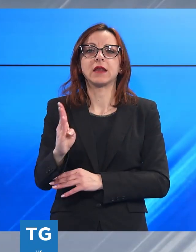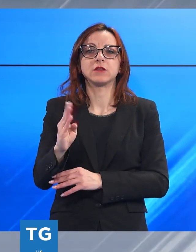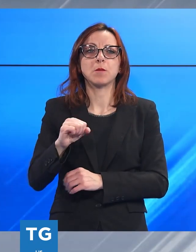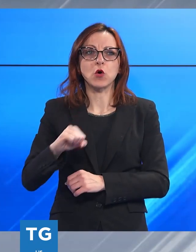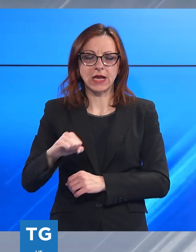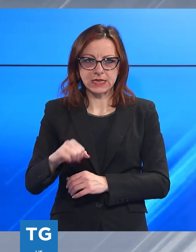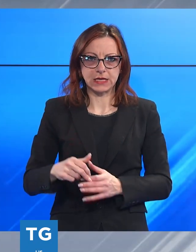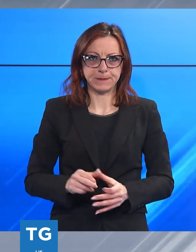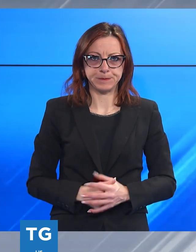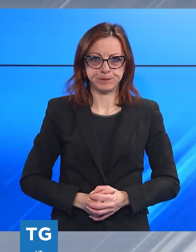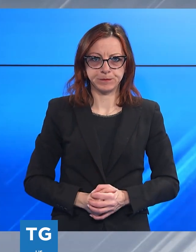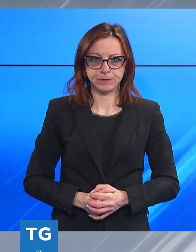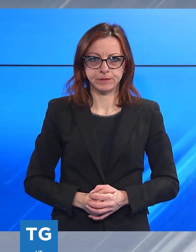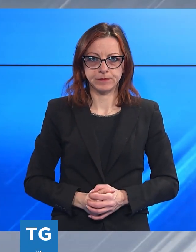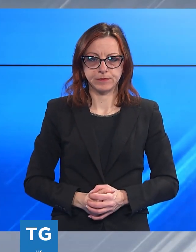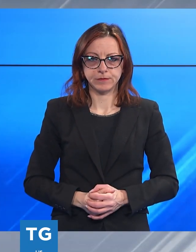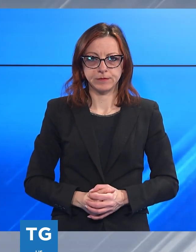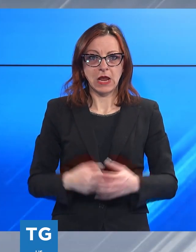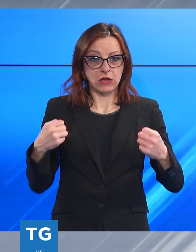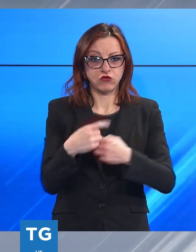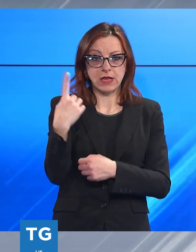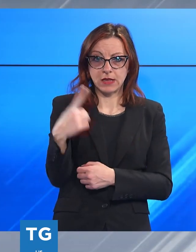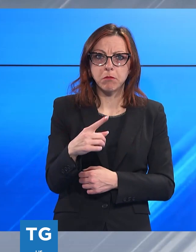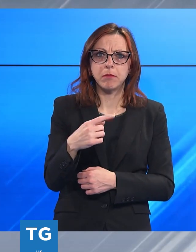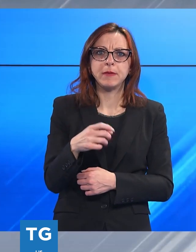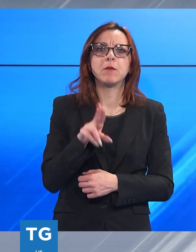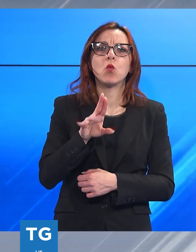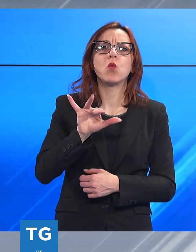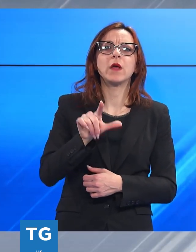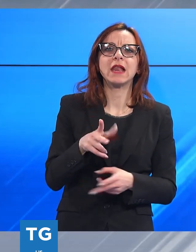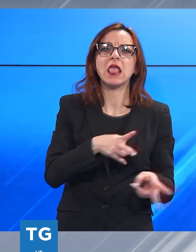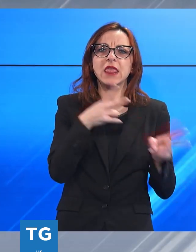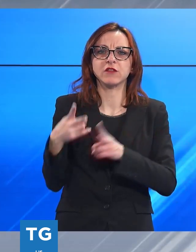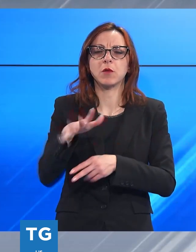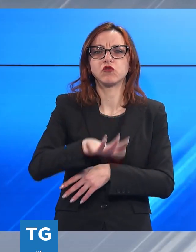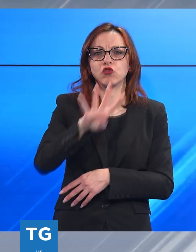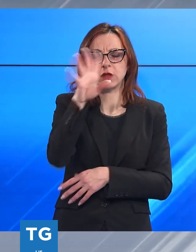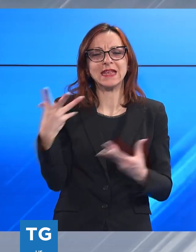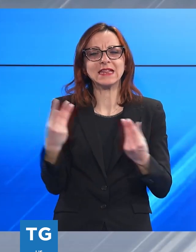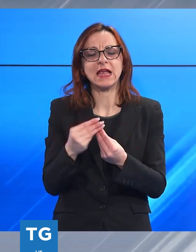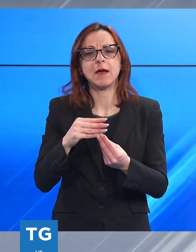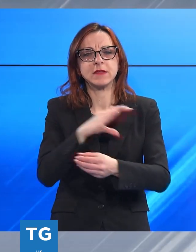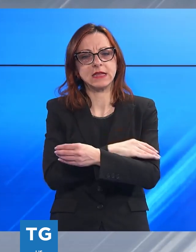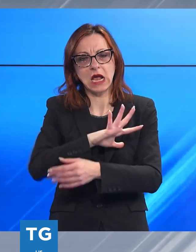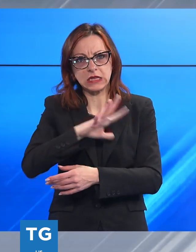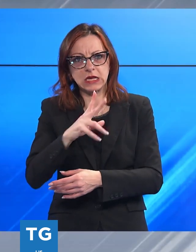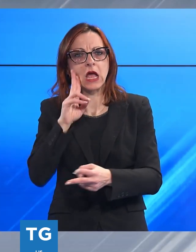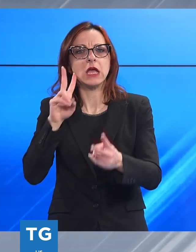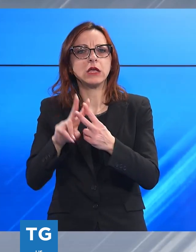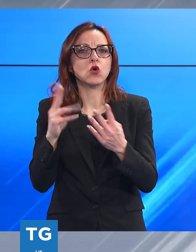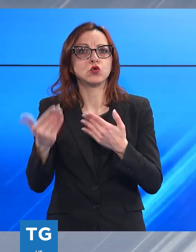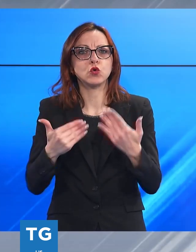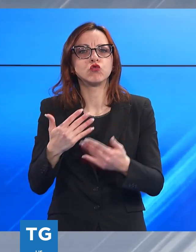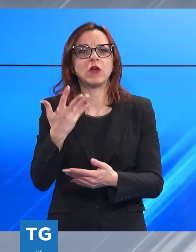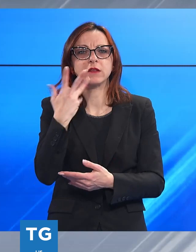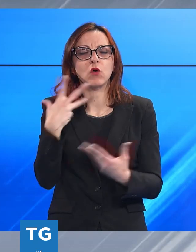A proposito di questo incidente, Will Trasporti Toscana insieme ad altre organizzazioni sindacali ha chiesto un incontro urgente ad